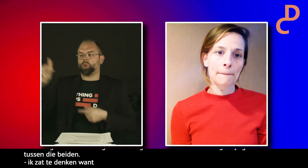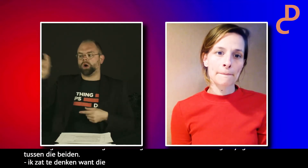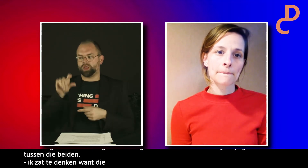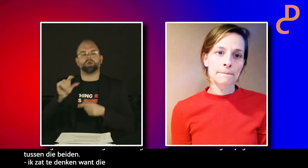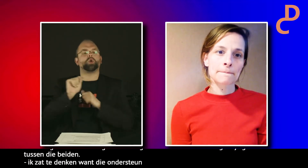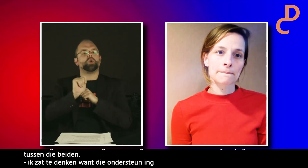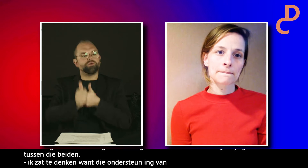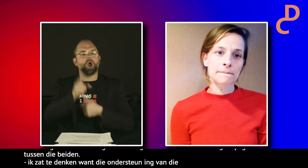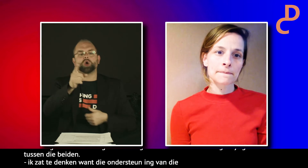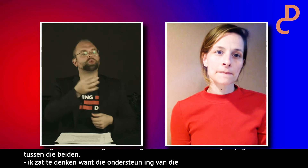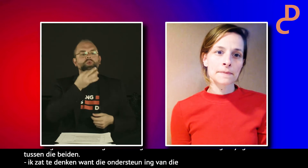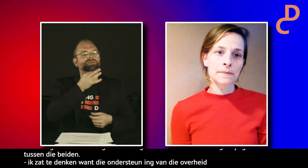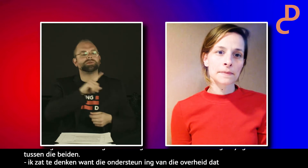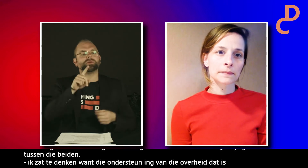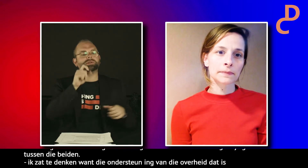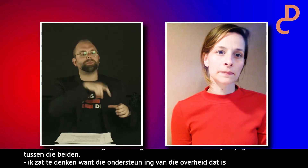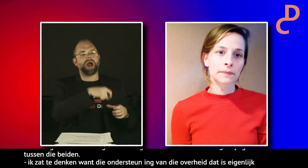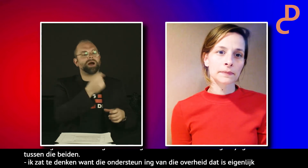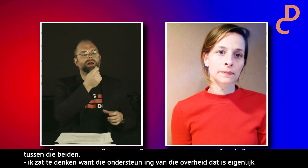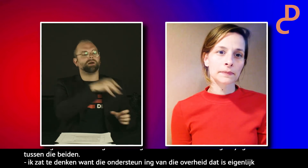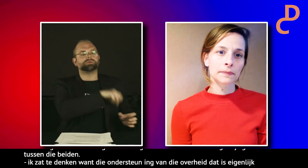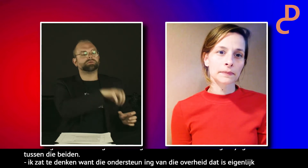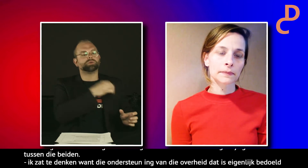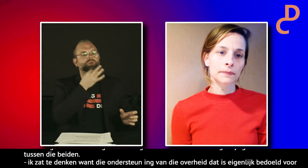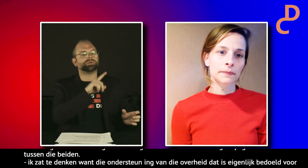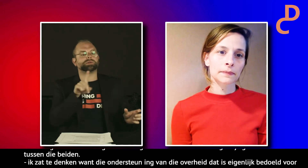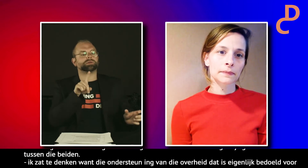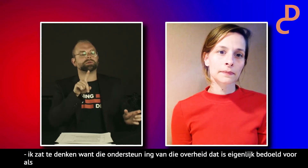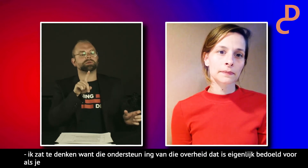eigenlijk bedoeld, zodat je dus niet je spaargeld hoeft te gebruiken.